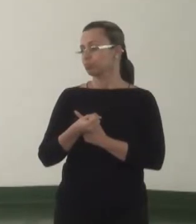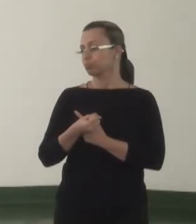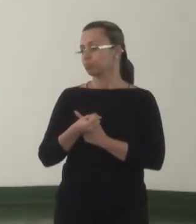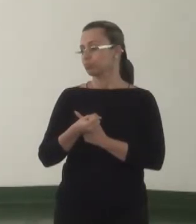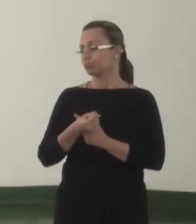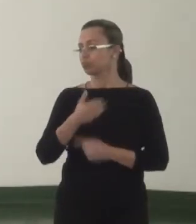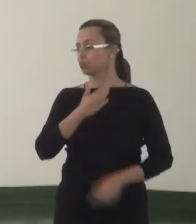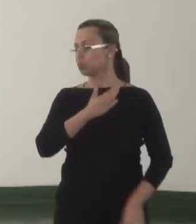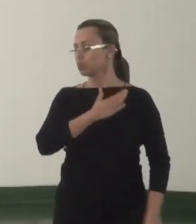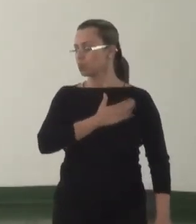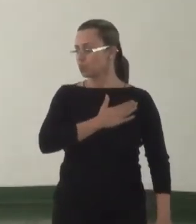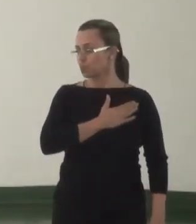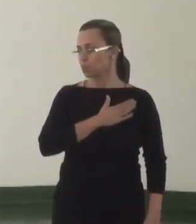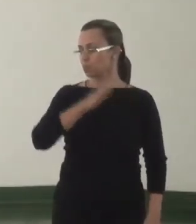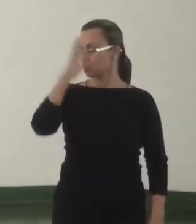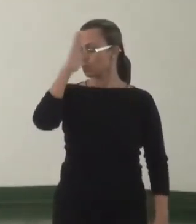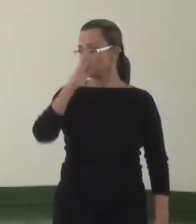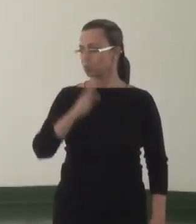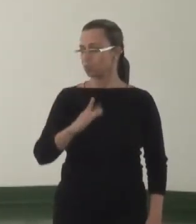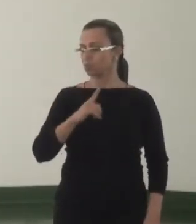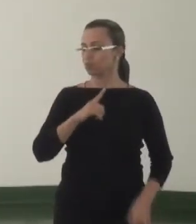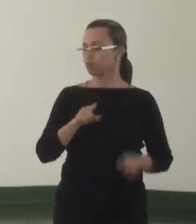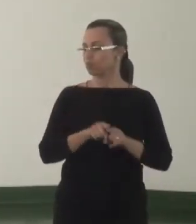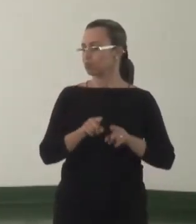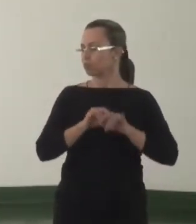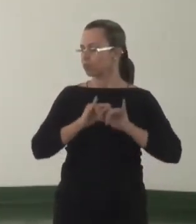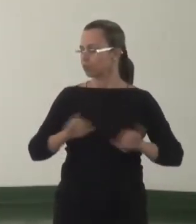de informações.